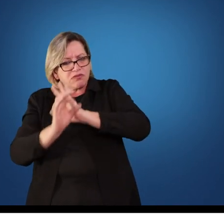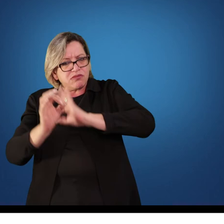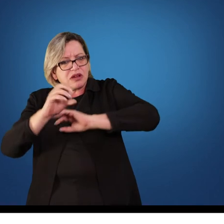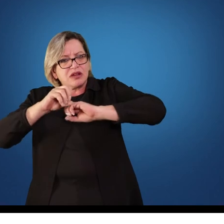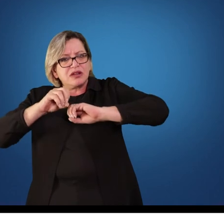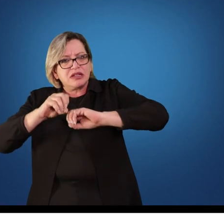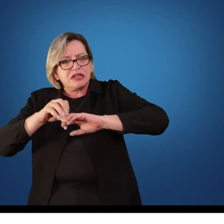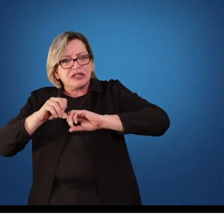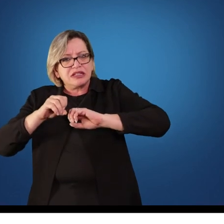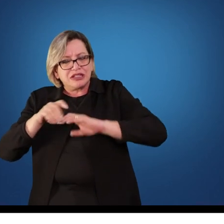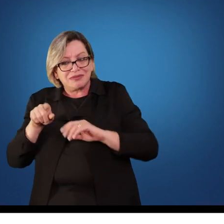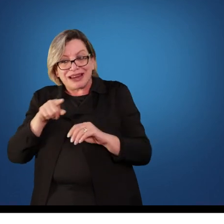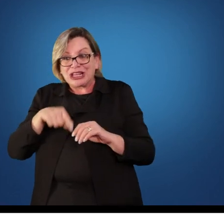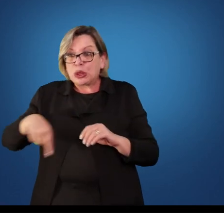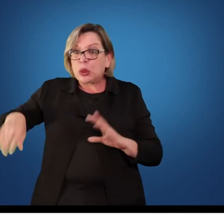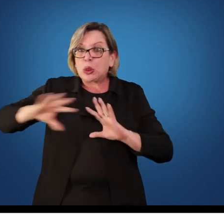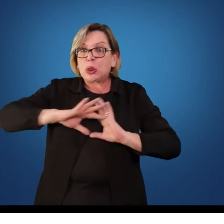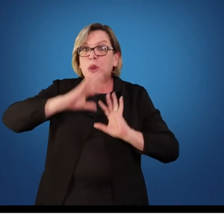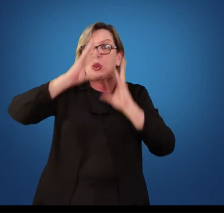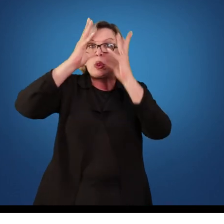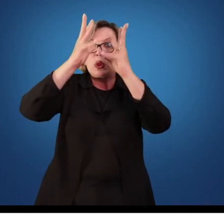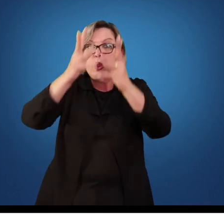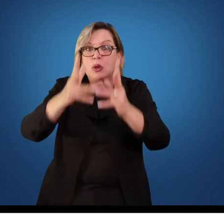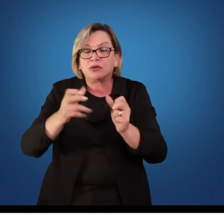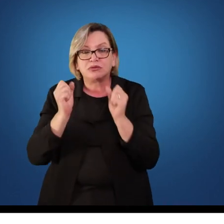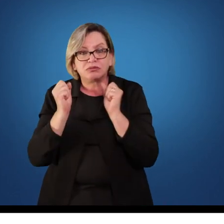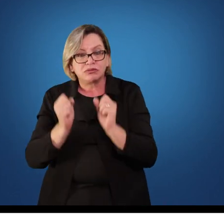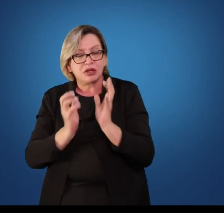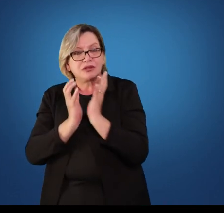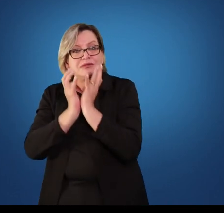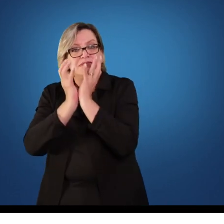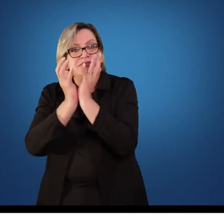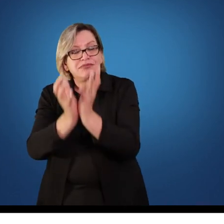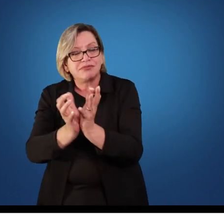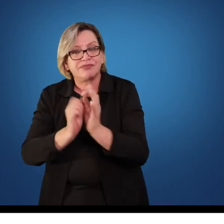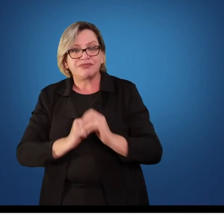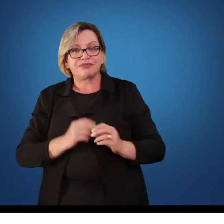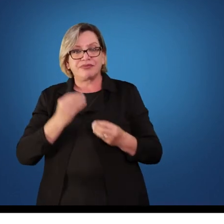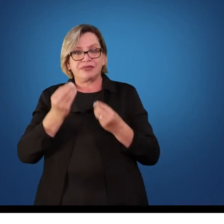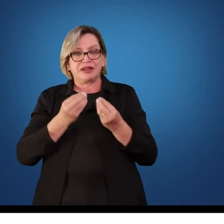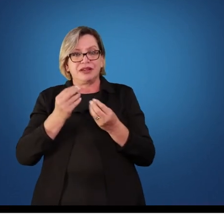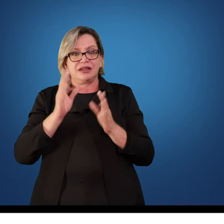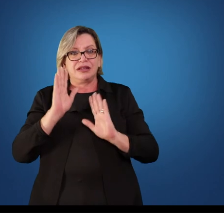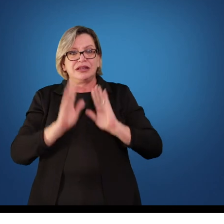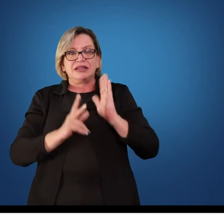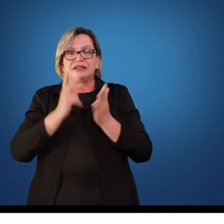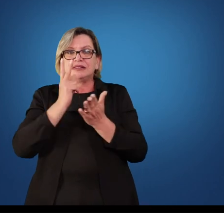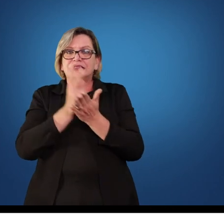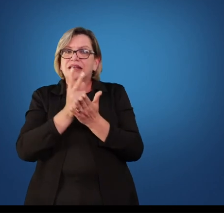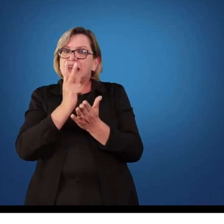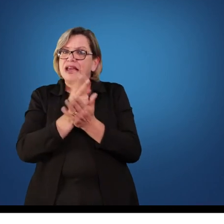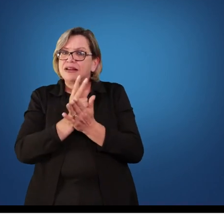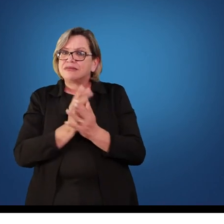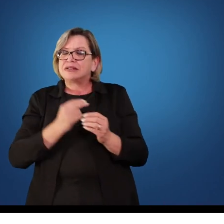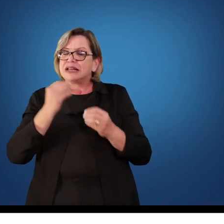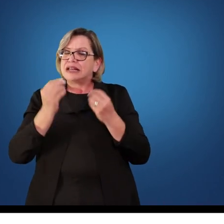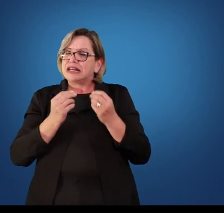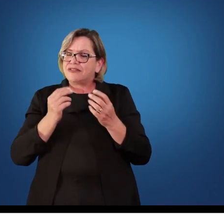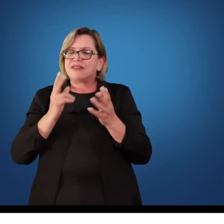Em algum momento, ele vai ser o centro das atenções. Em algum momento, ele vai ter que abrir mão de ser o centro para ajudar os